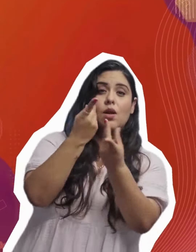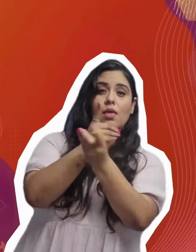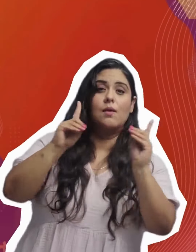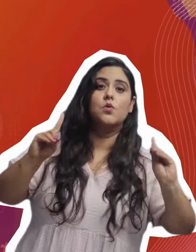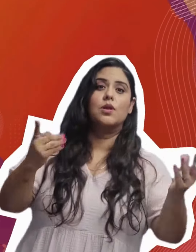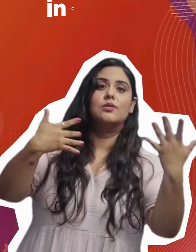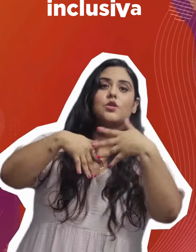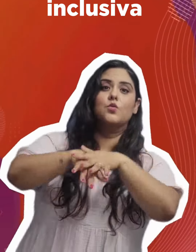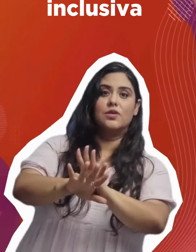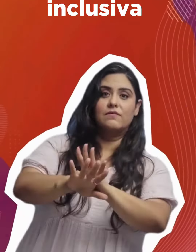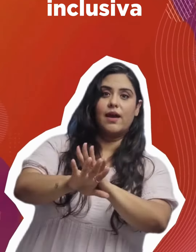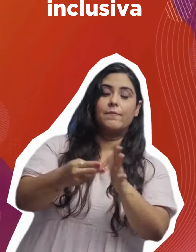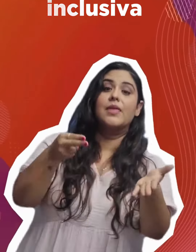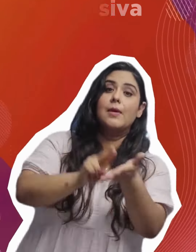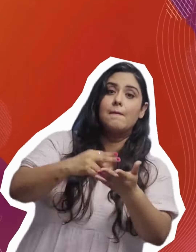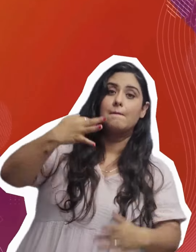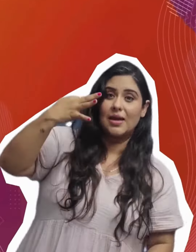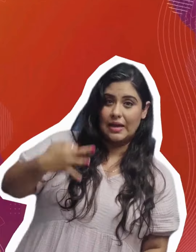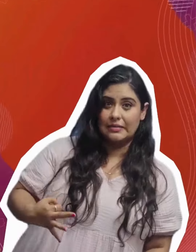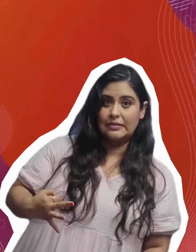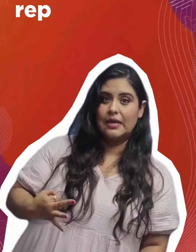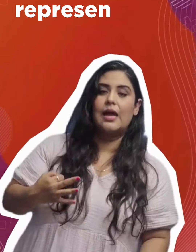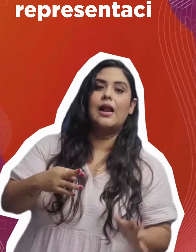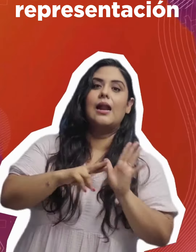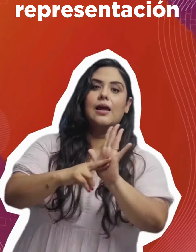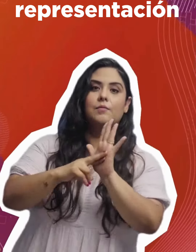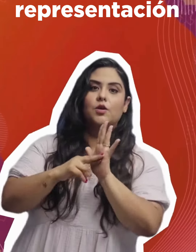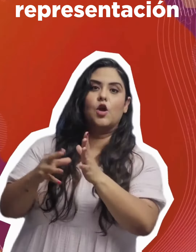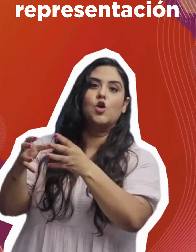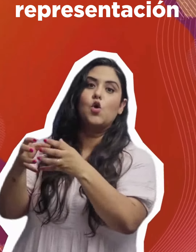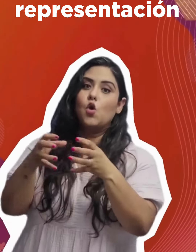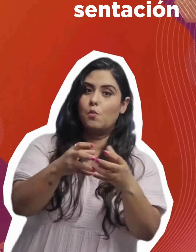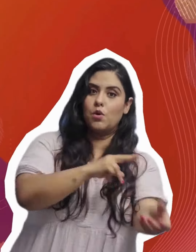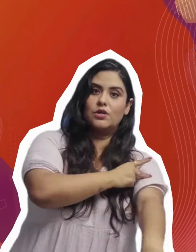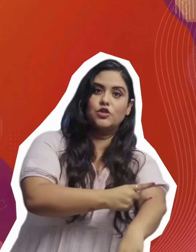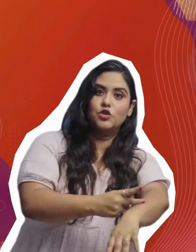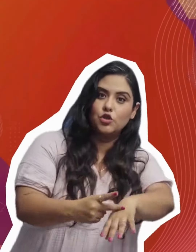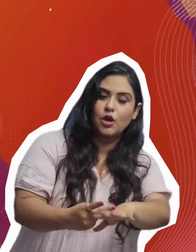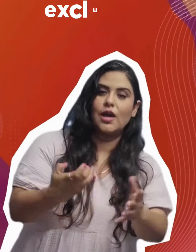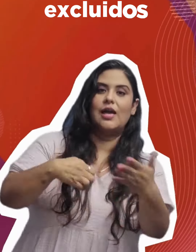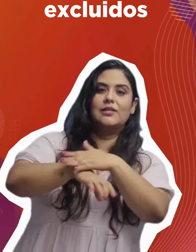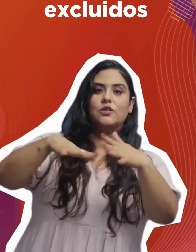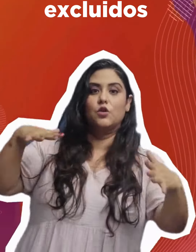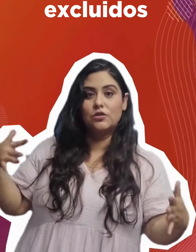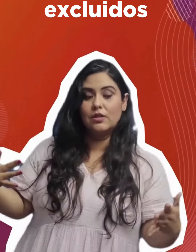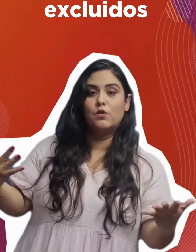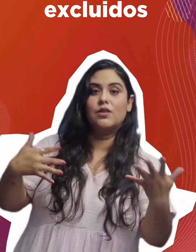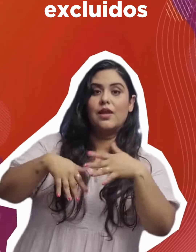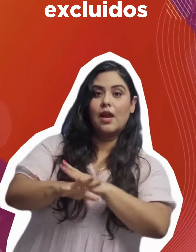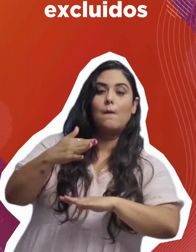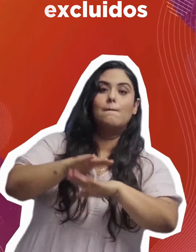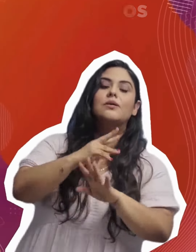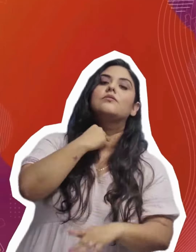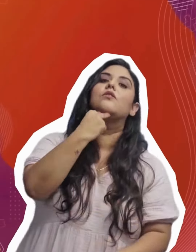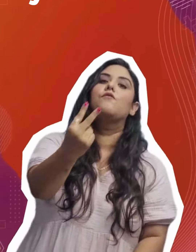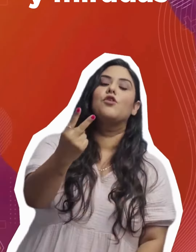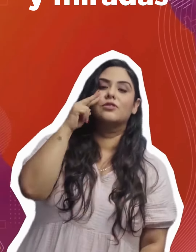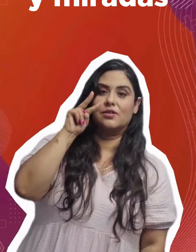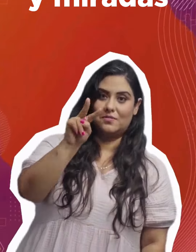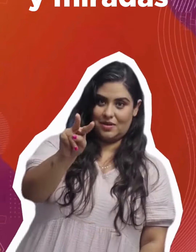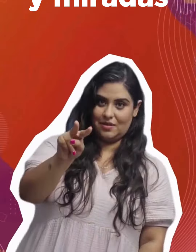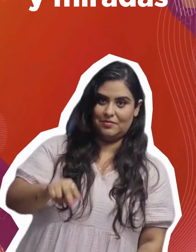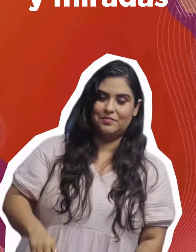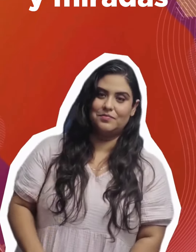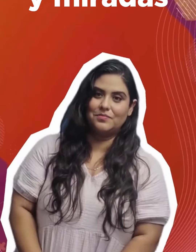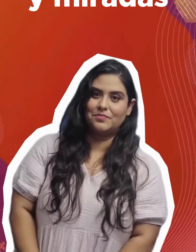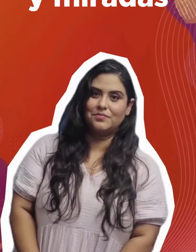hacia una democracia inclusiva implica garantizar la representación de los grupos históricamente excluidos,